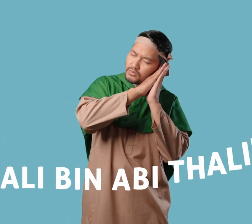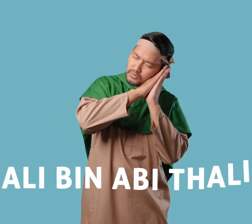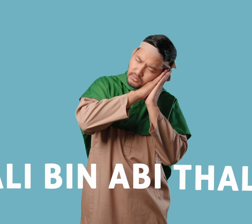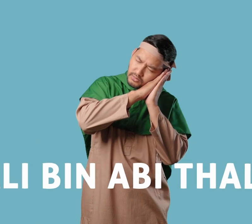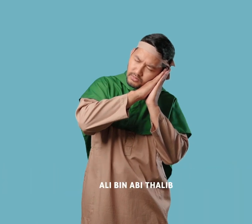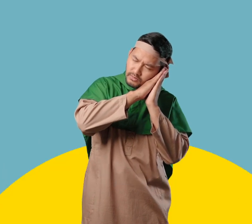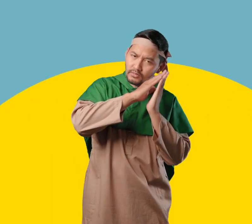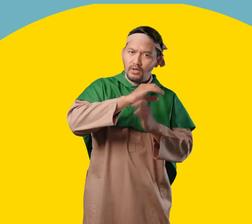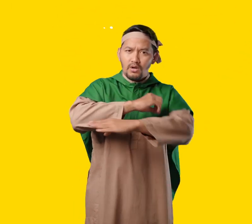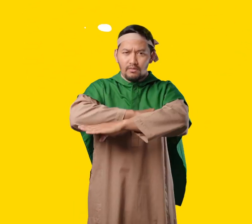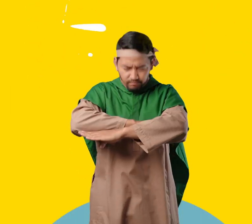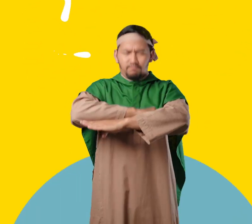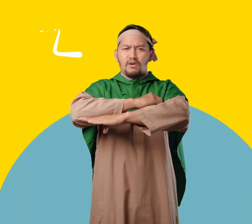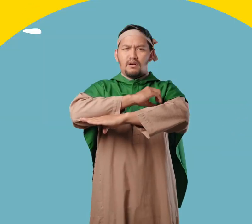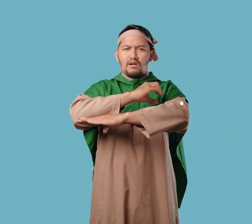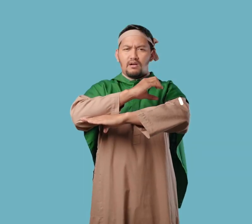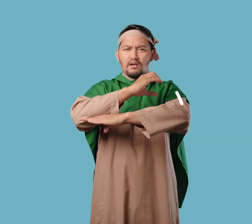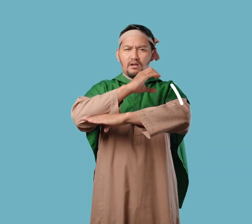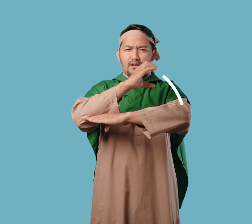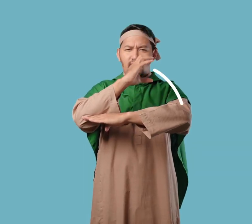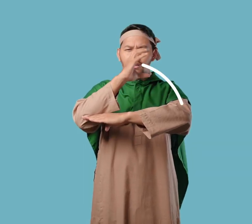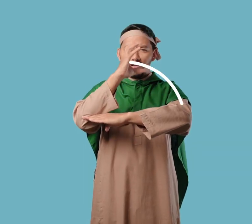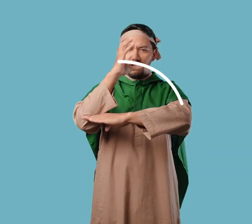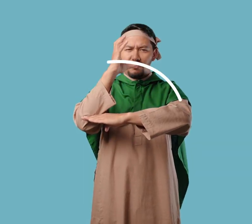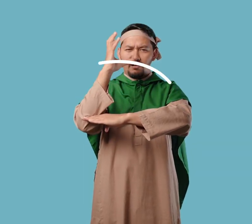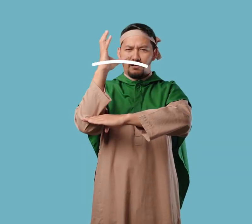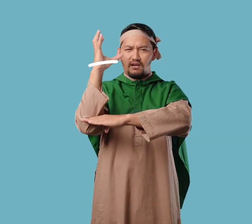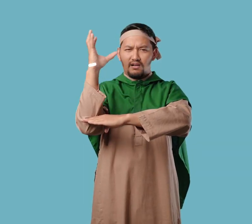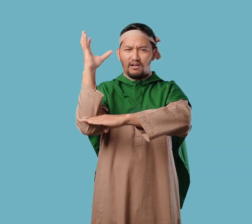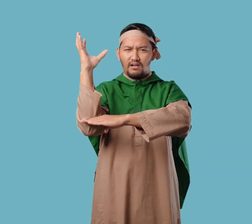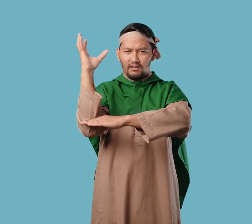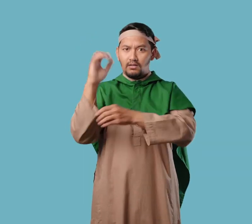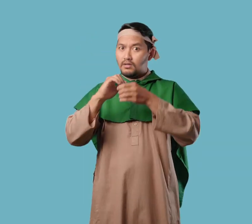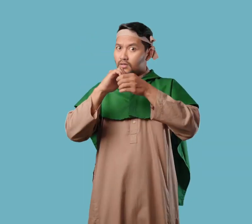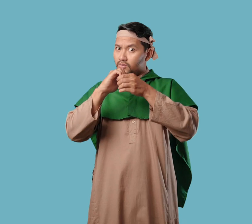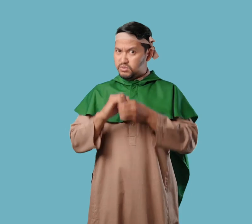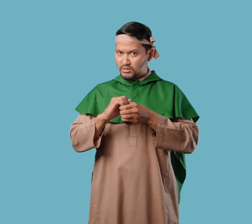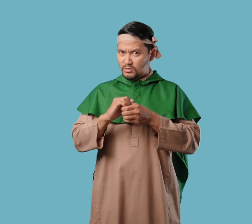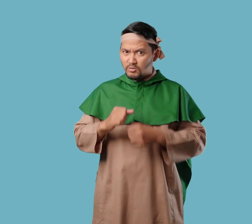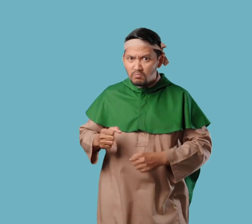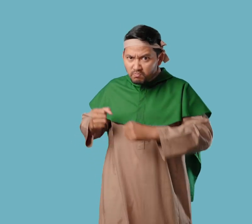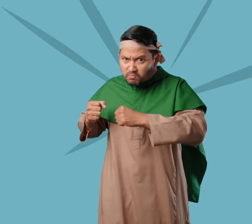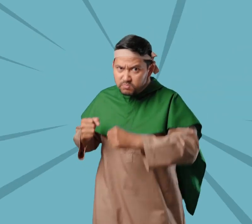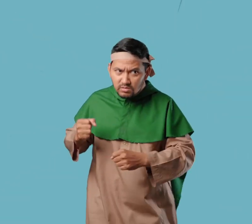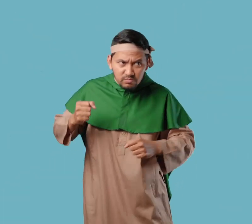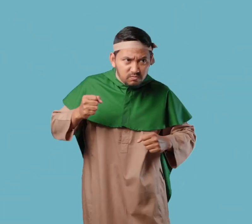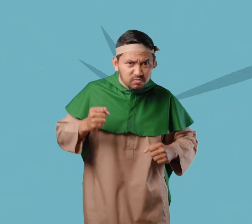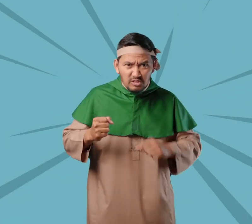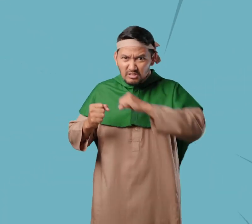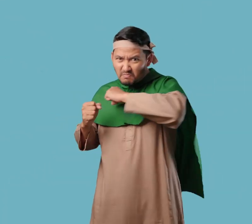Talib diperintahkan untuk tidur di kamar Nabi Muhammad Pagi harinya saat kaum Quraysh datang ke rumah Nabi Muhammad